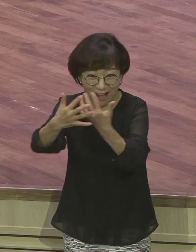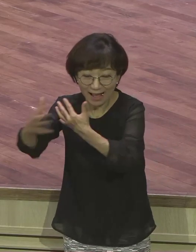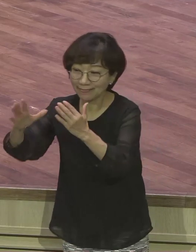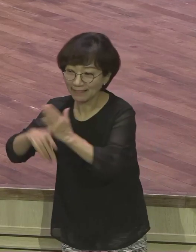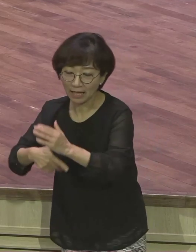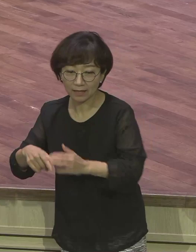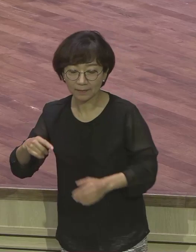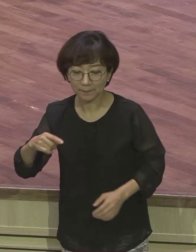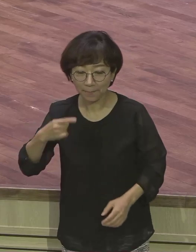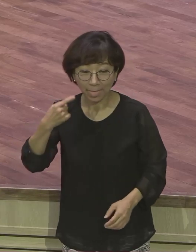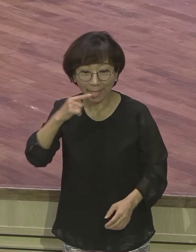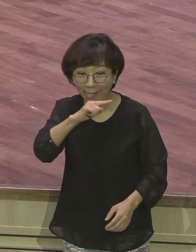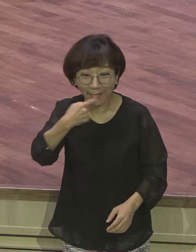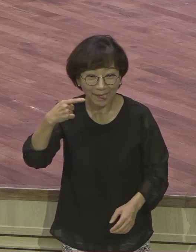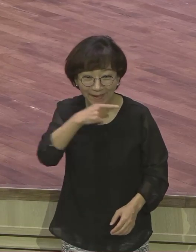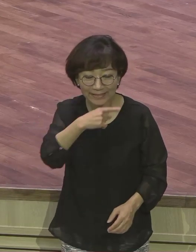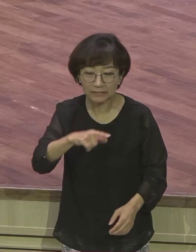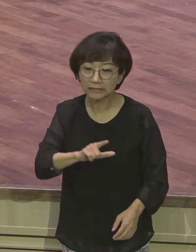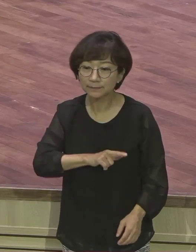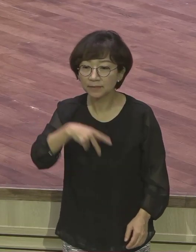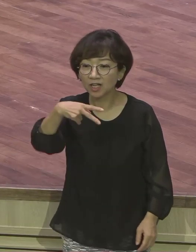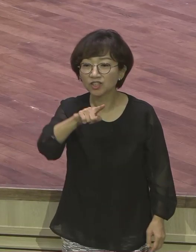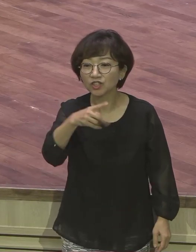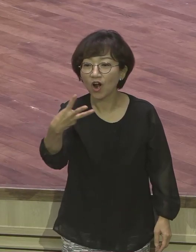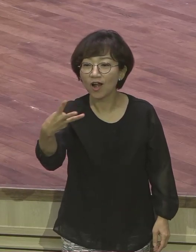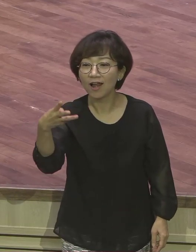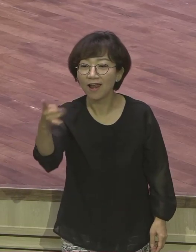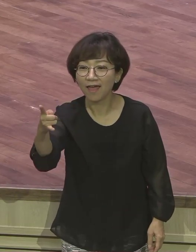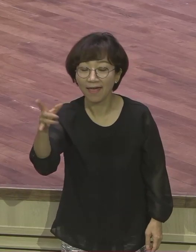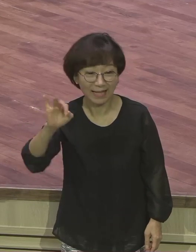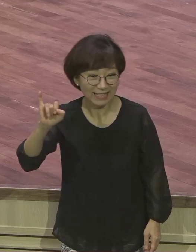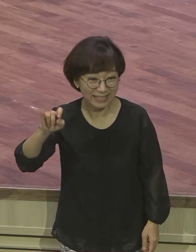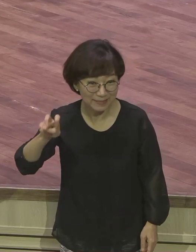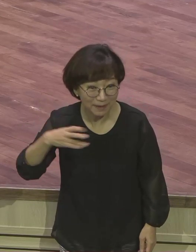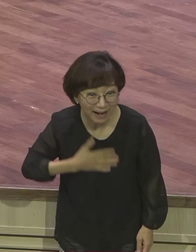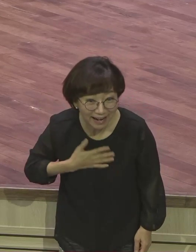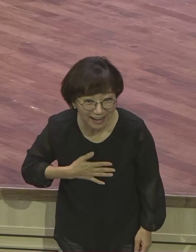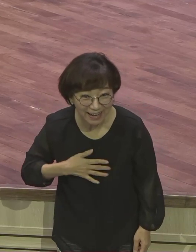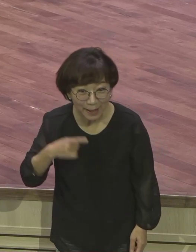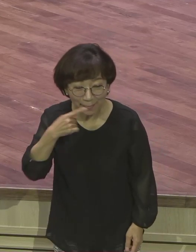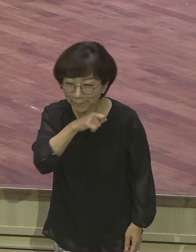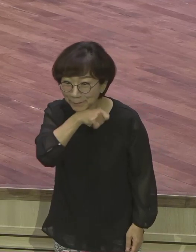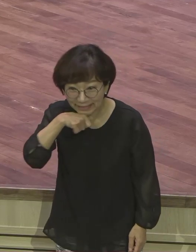그걸 꼭 먹어야 슬레임이겠어요 슬레임 맛있죠 그거 팩으로 된 거